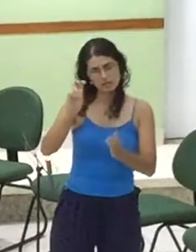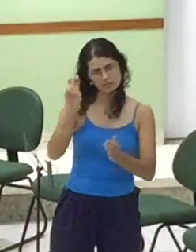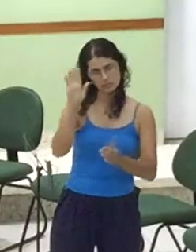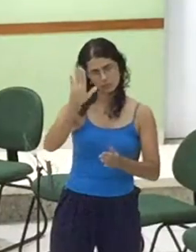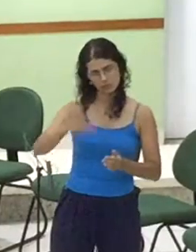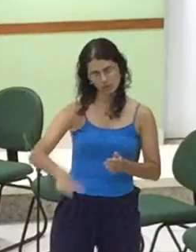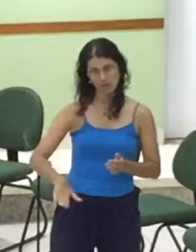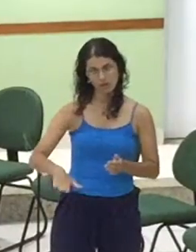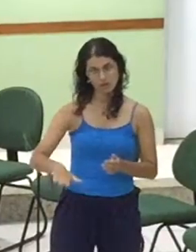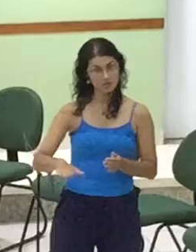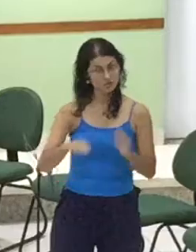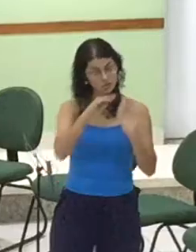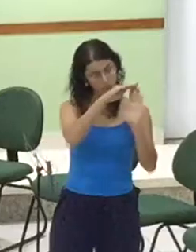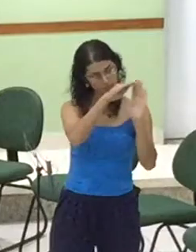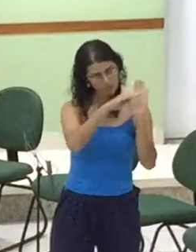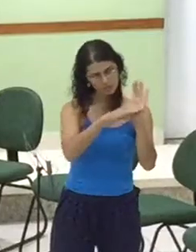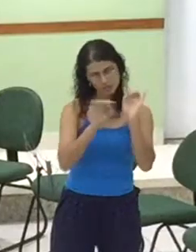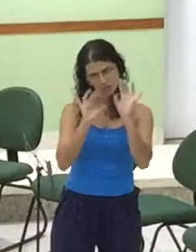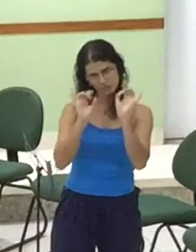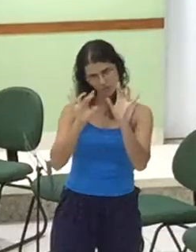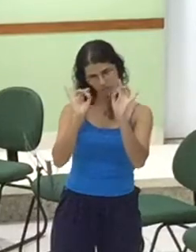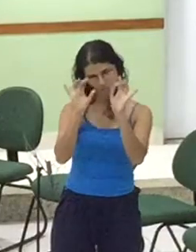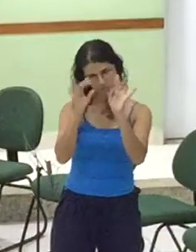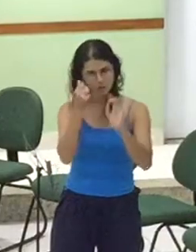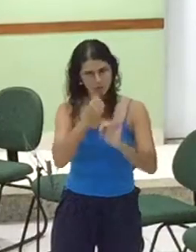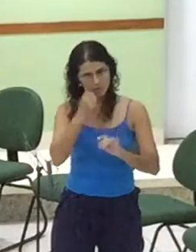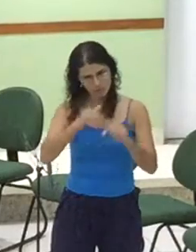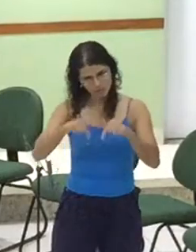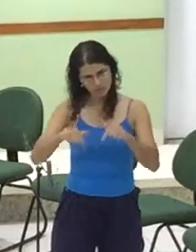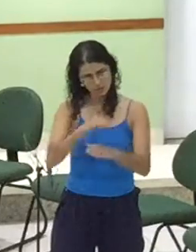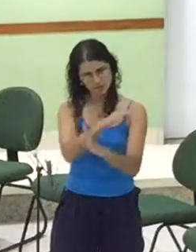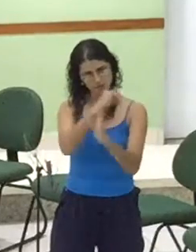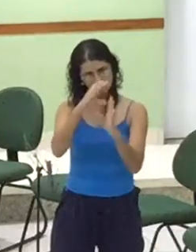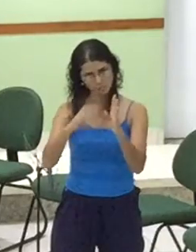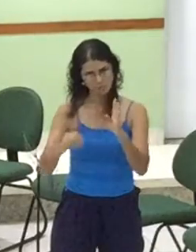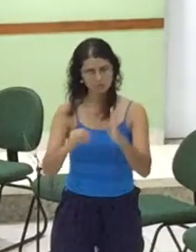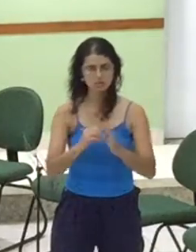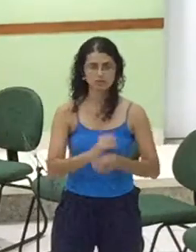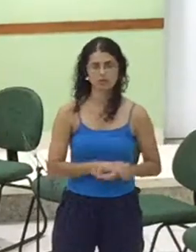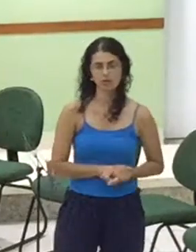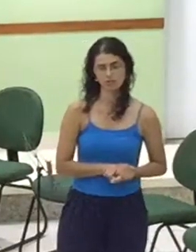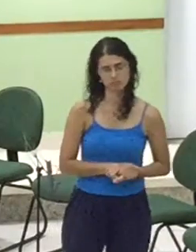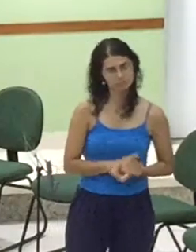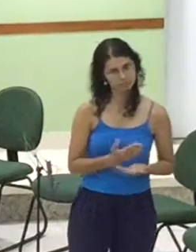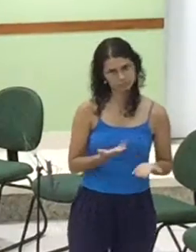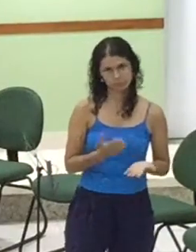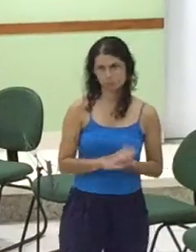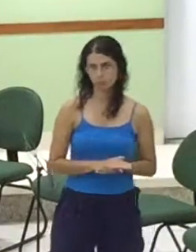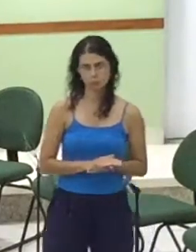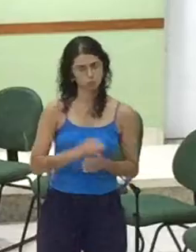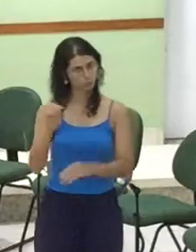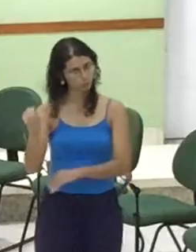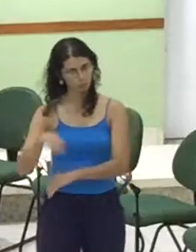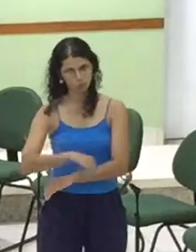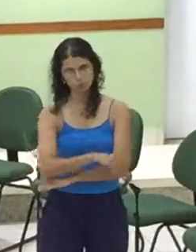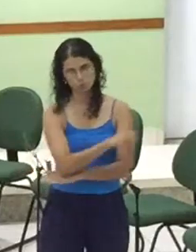às nove Pode vir às onze Pode vir às quatorze Enfim Estará aqui Toda a LCA Para estar